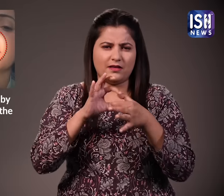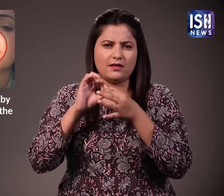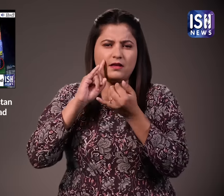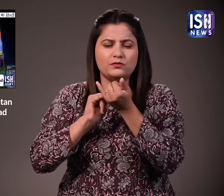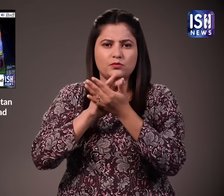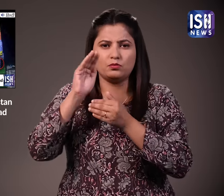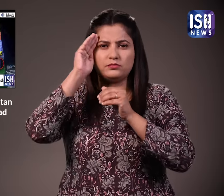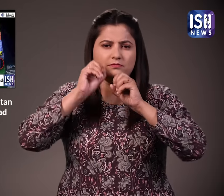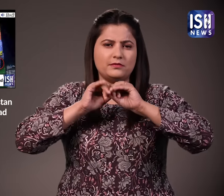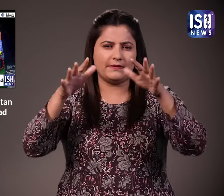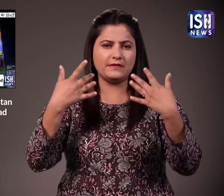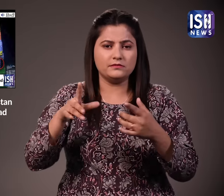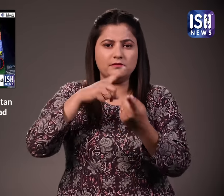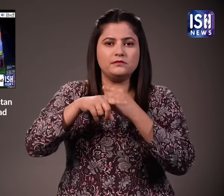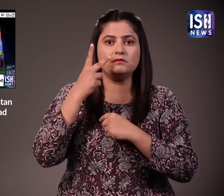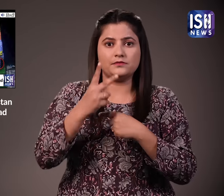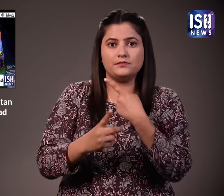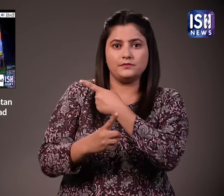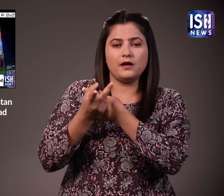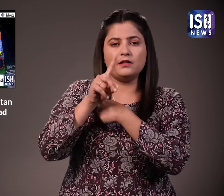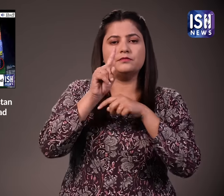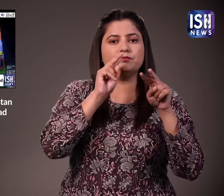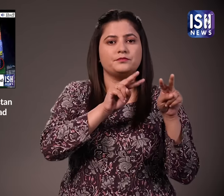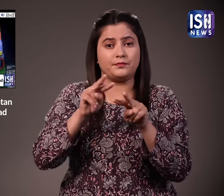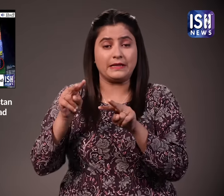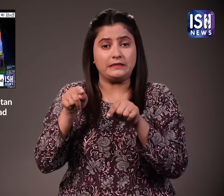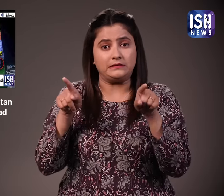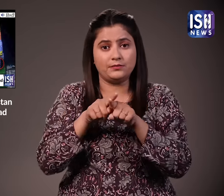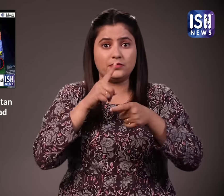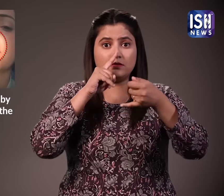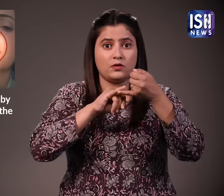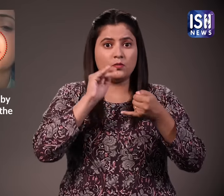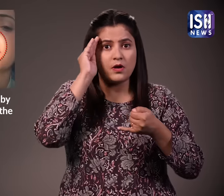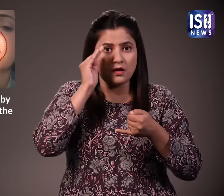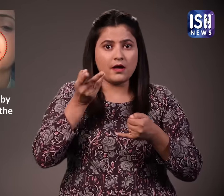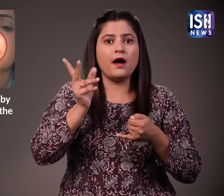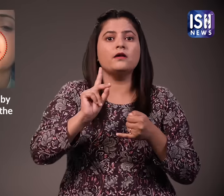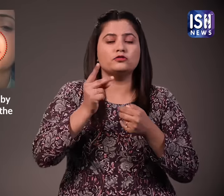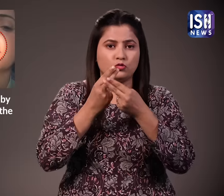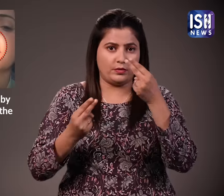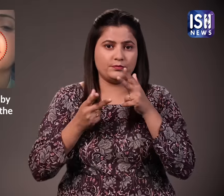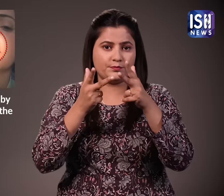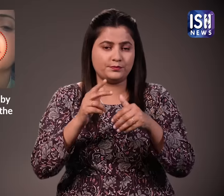ISH ने इस बारे में एक वीडियो भी जारी किया था आप इस लिंक पर वीडियो दोबारा देख सकते हो यहां उसी पर एक अपडेट है